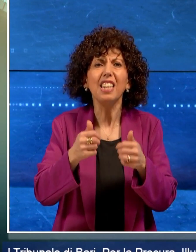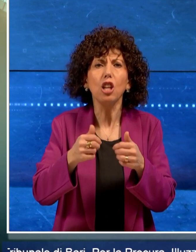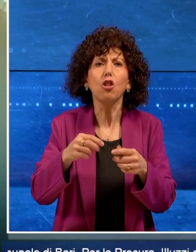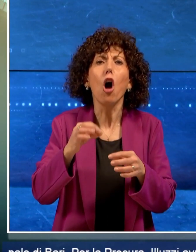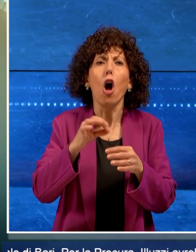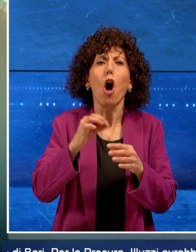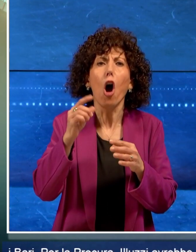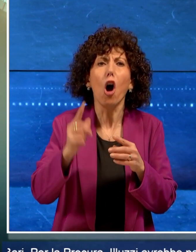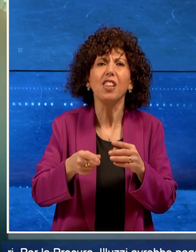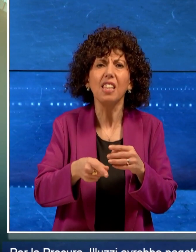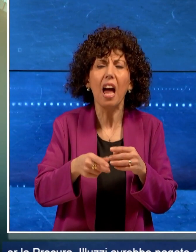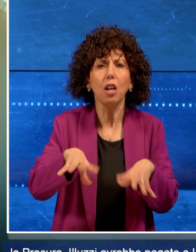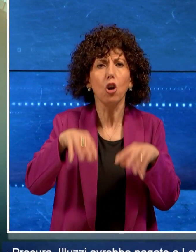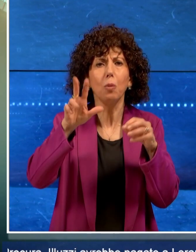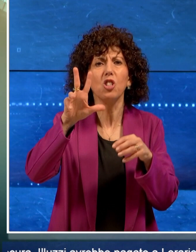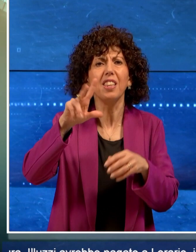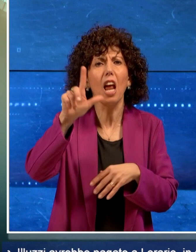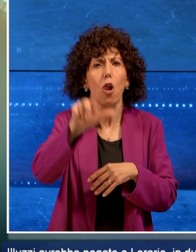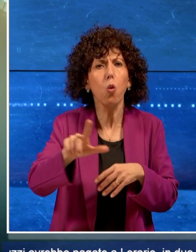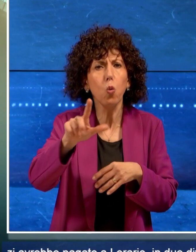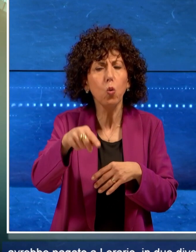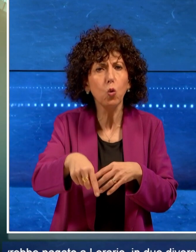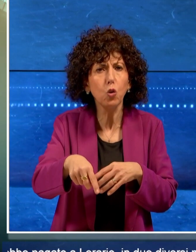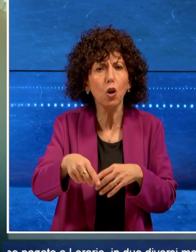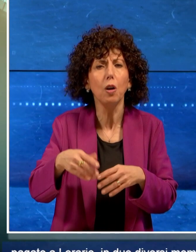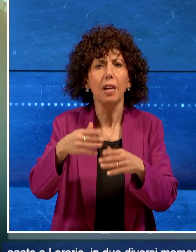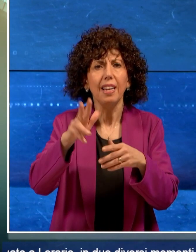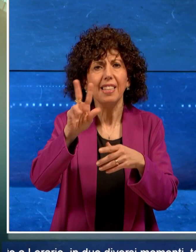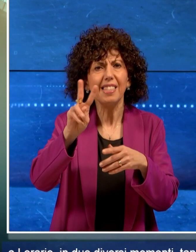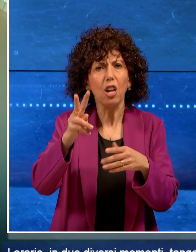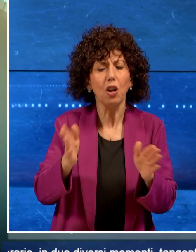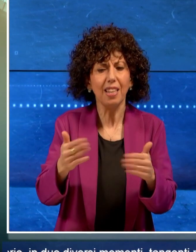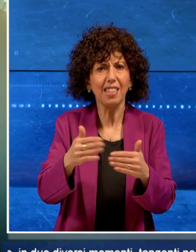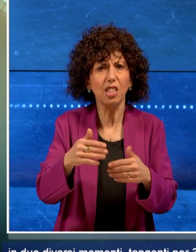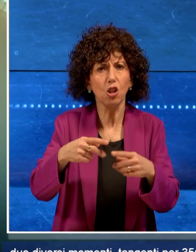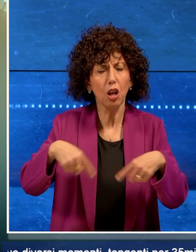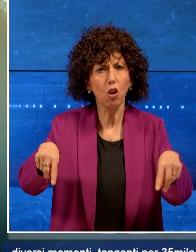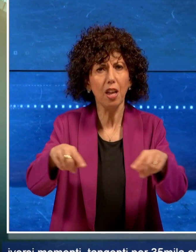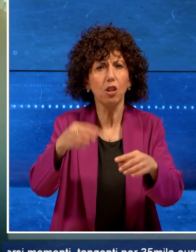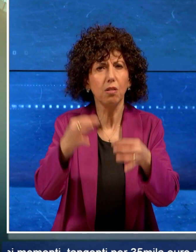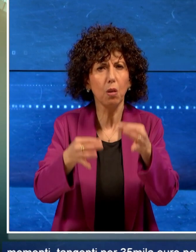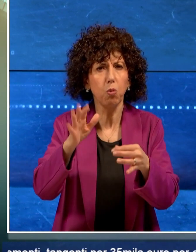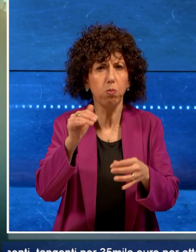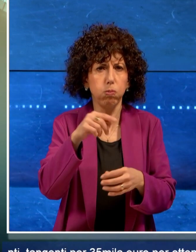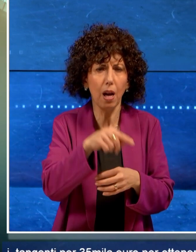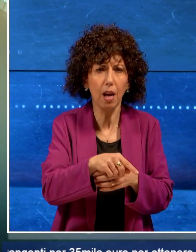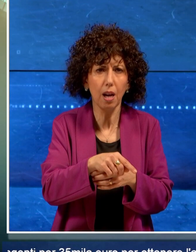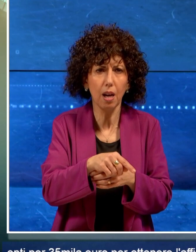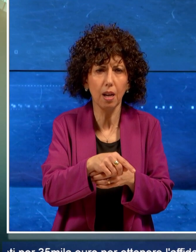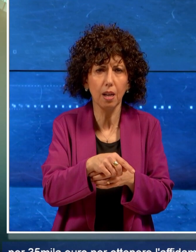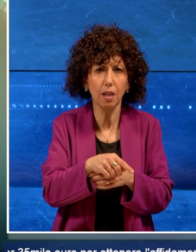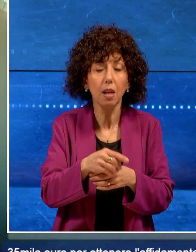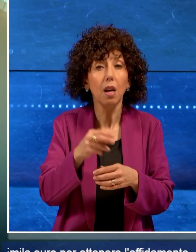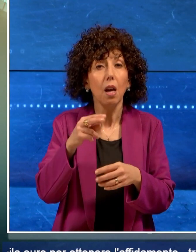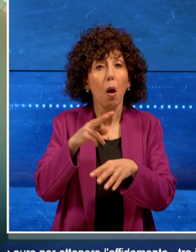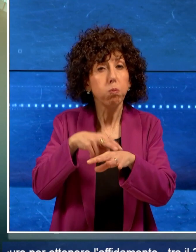comincerà il 3 luglio dinanzi alla seconda sezione collegiale del Tribunale di Bari. Per